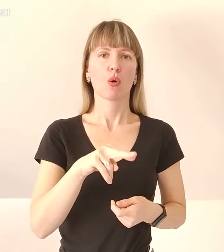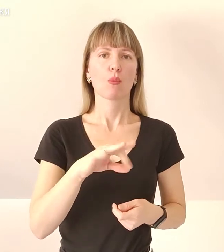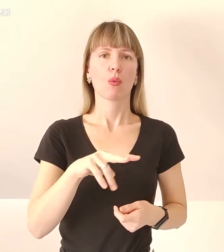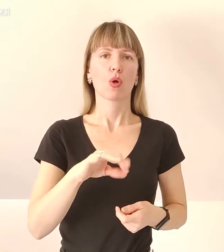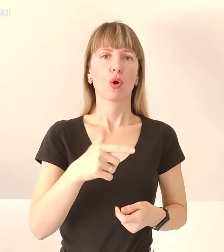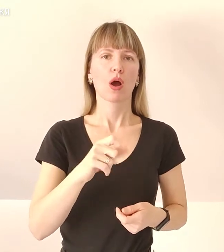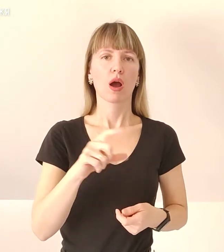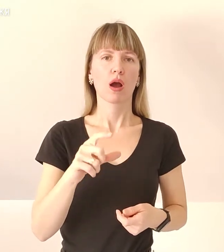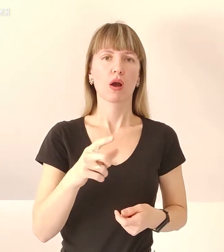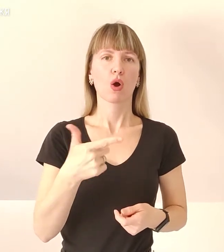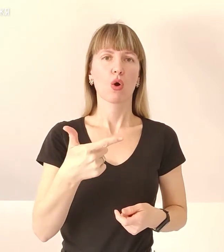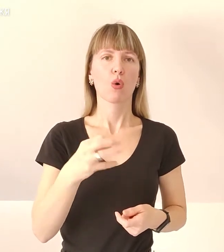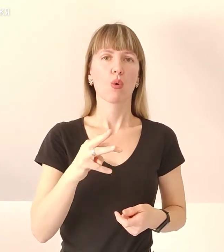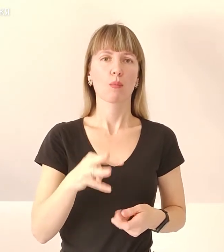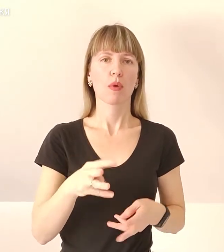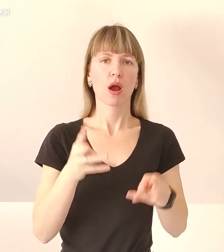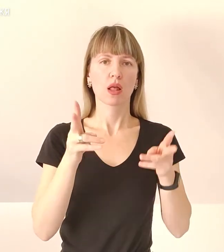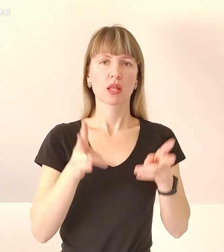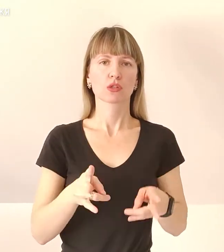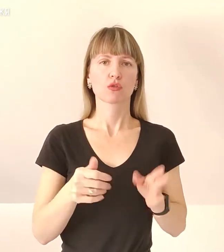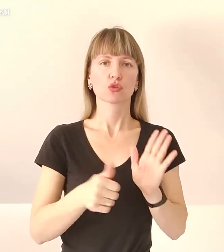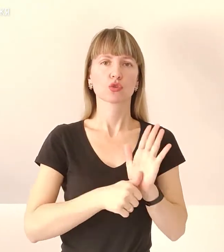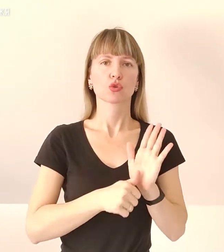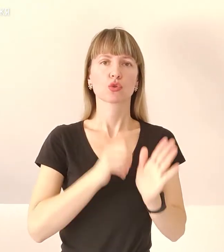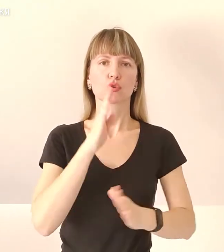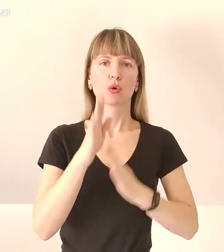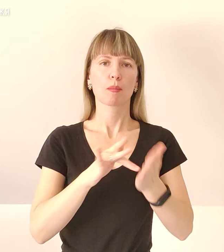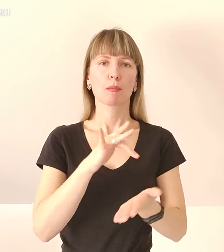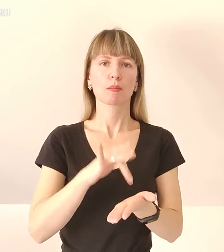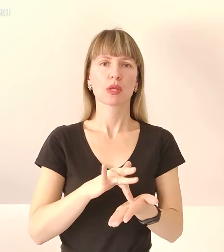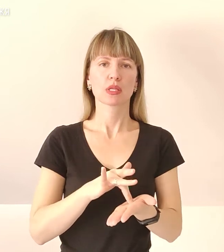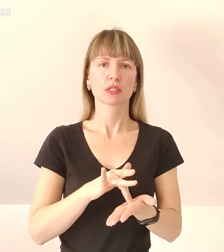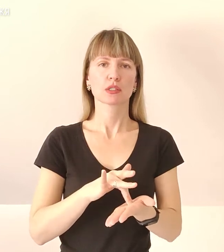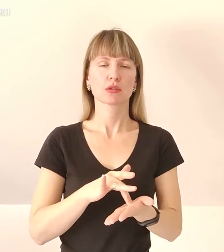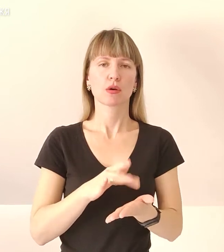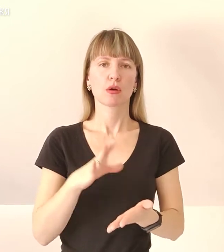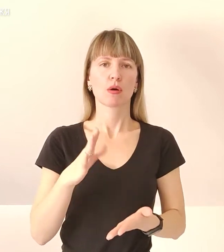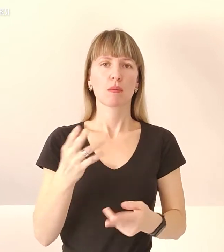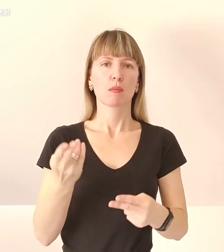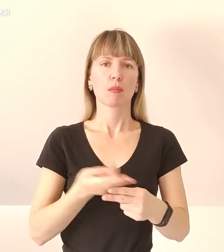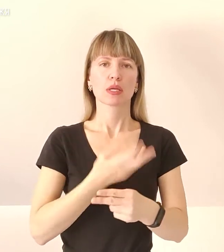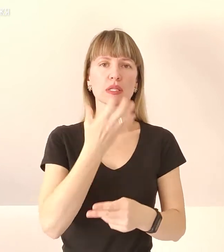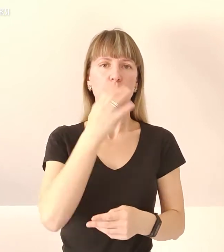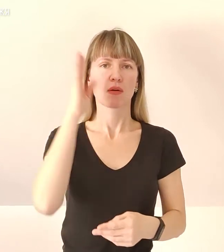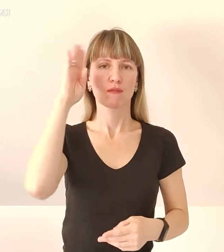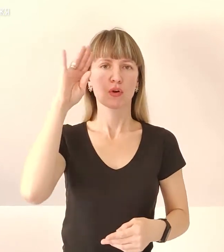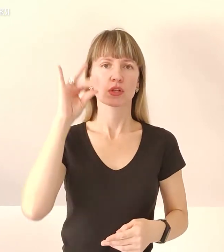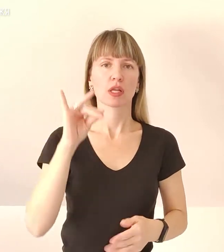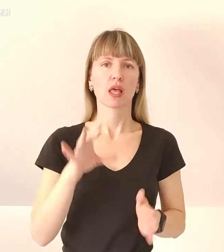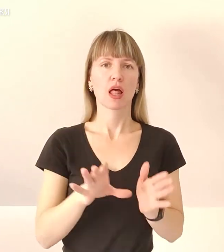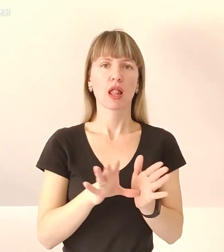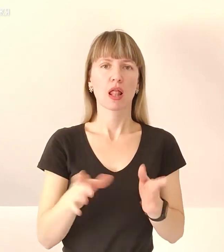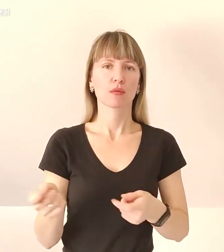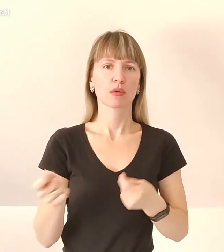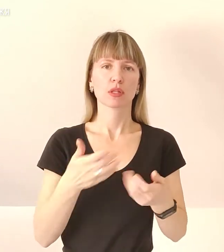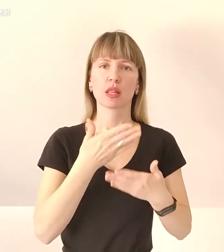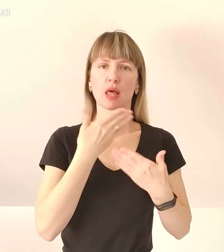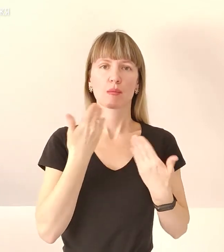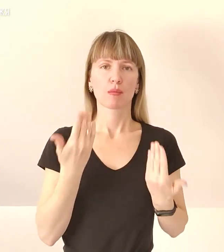катастрофа. Вже шосту добу місто перебиває без тепла, води та електропостачання, також